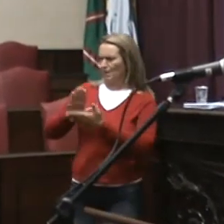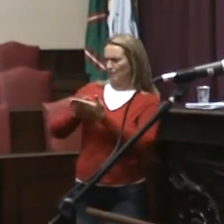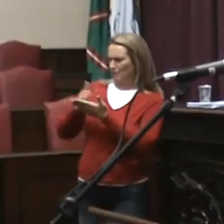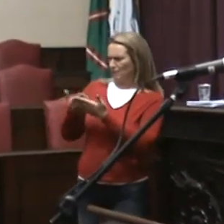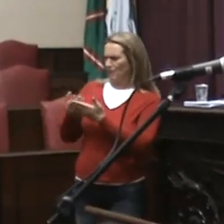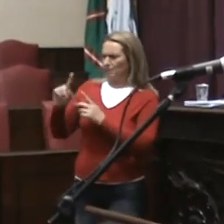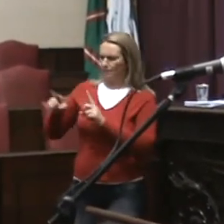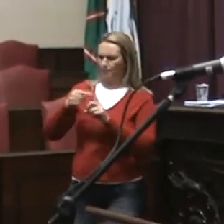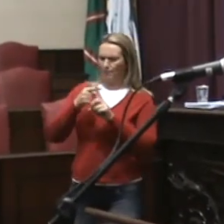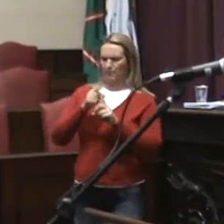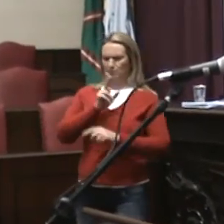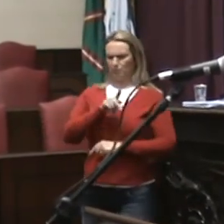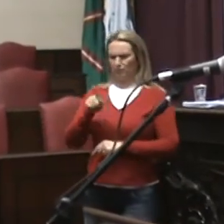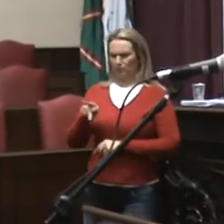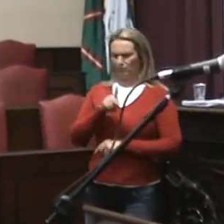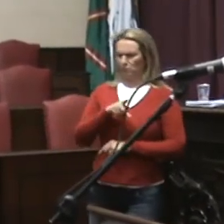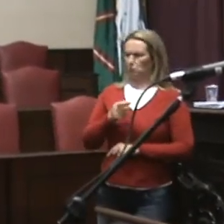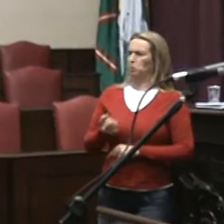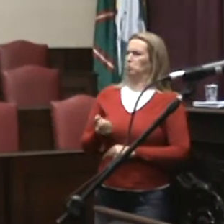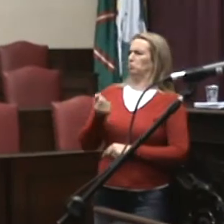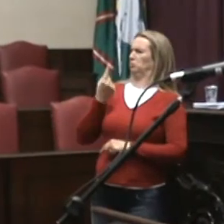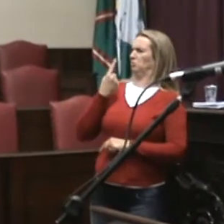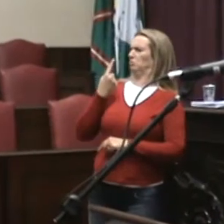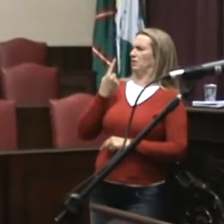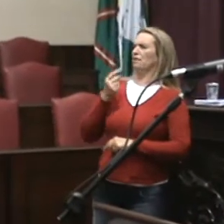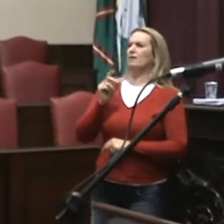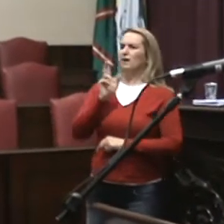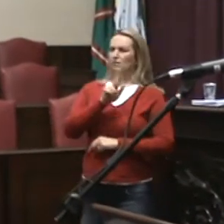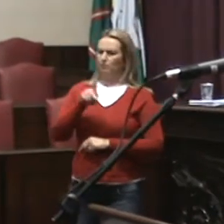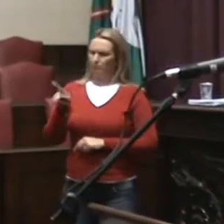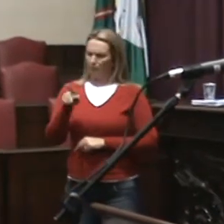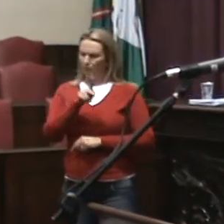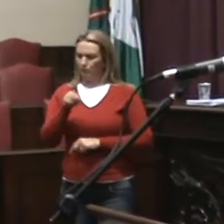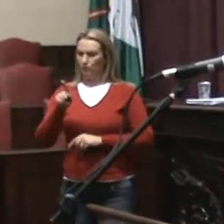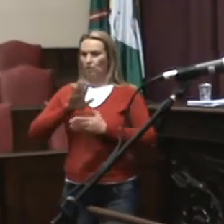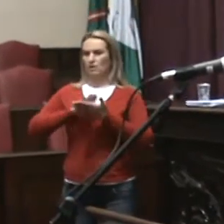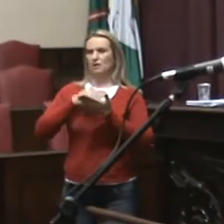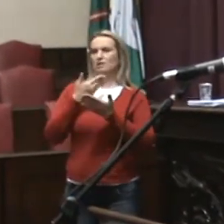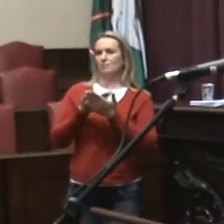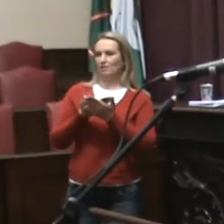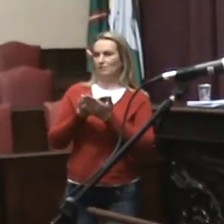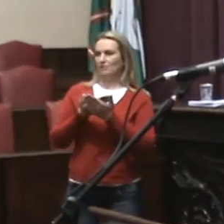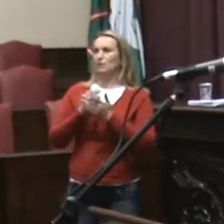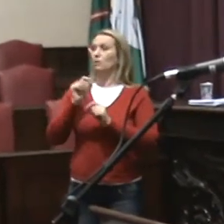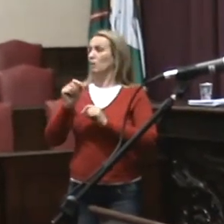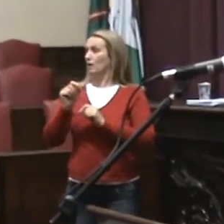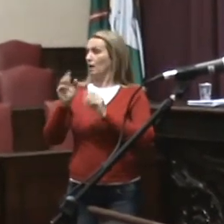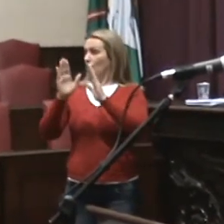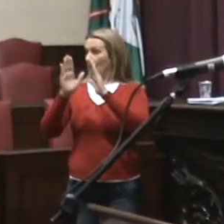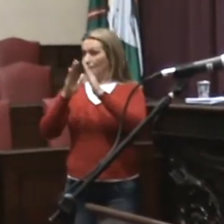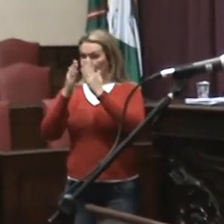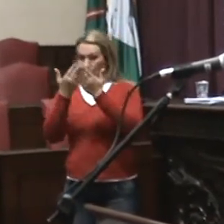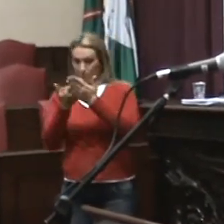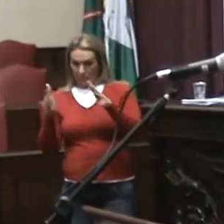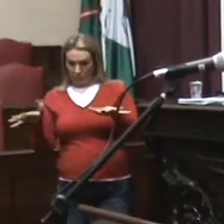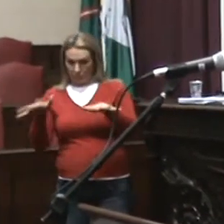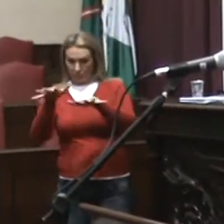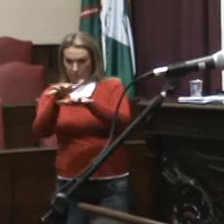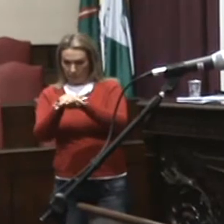pretende que os professores de ensino regular com alunos surdos sejam todos bilingües,